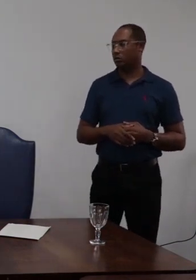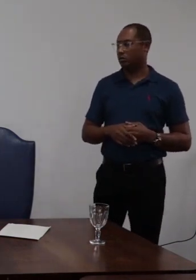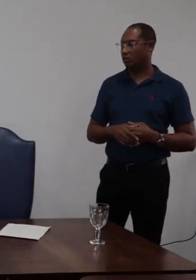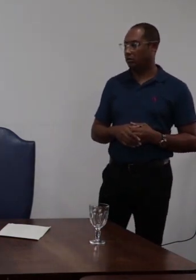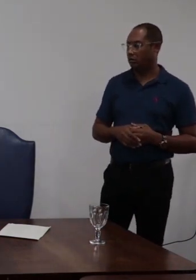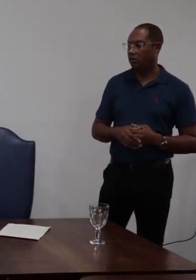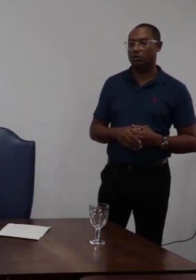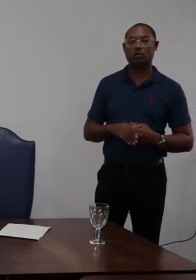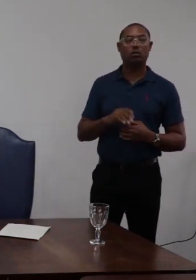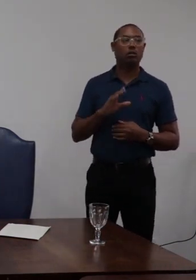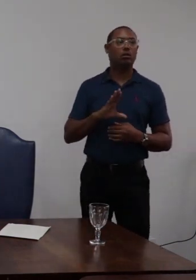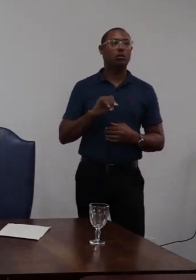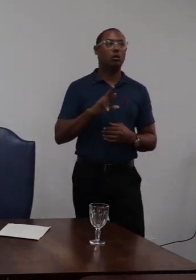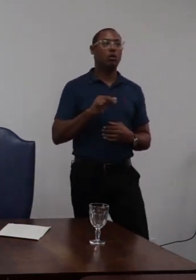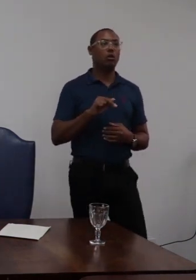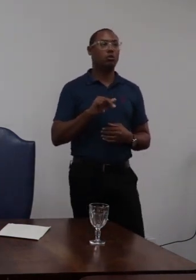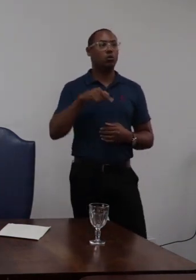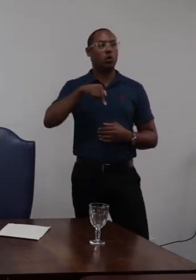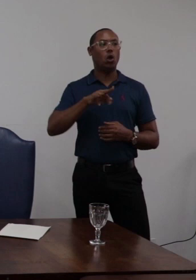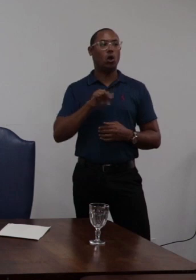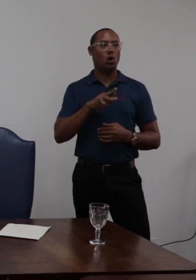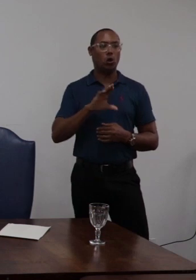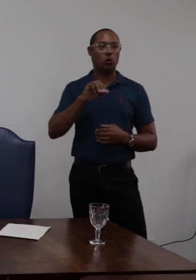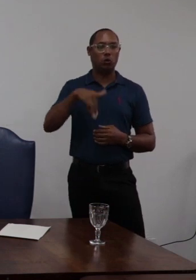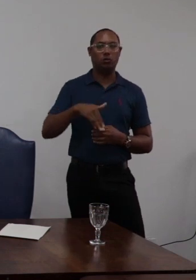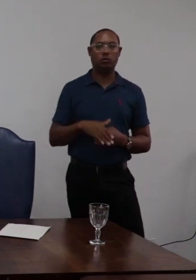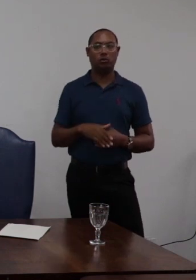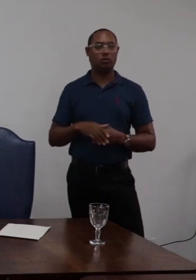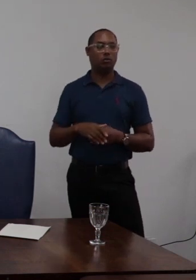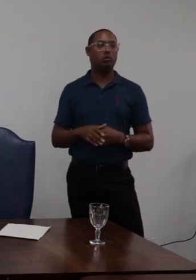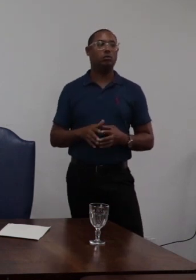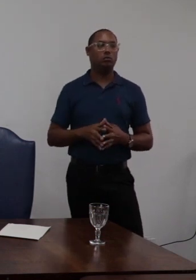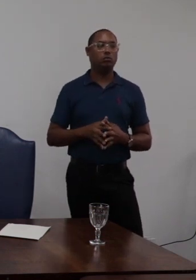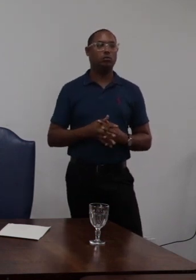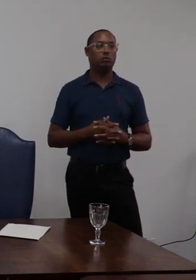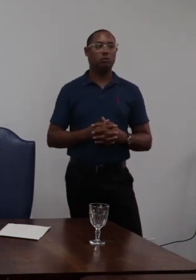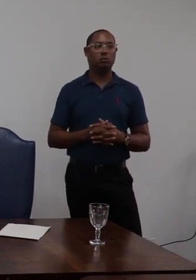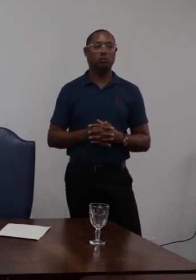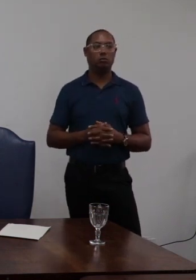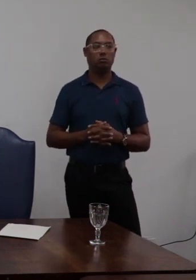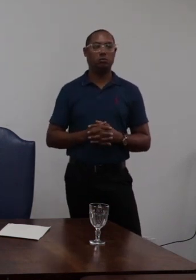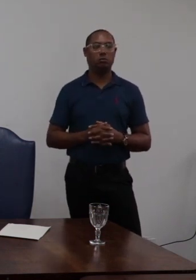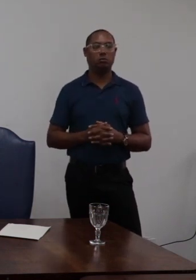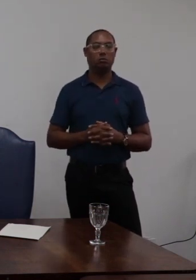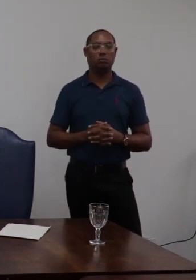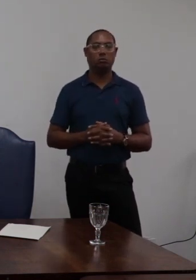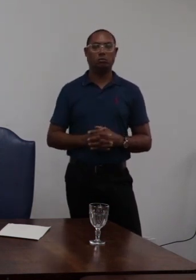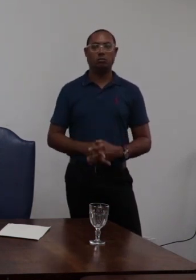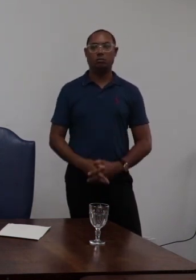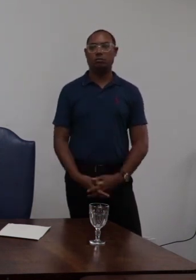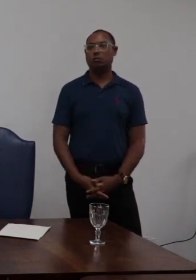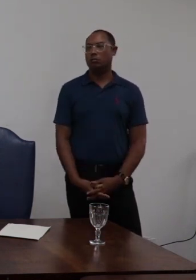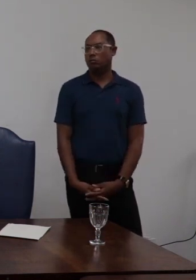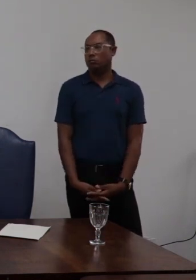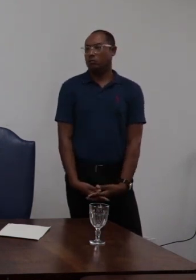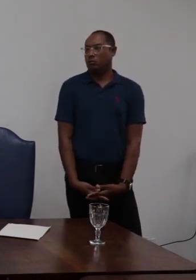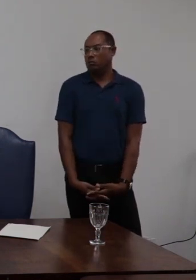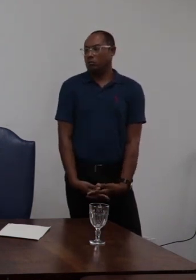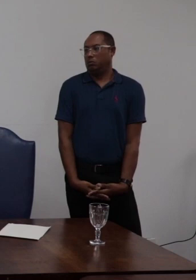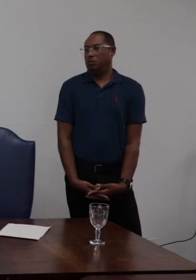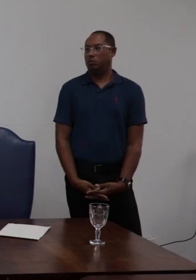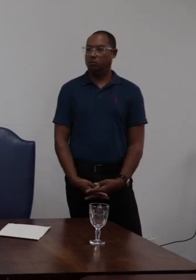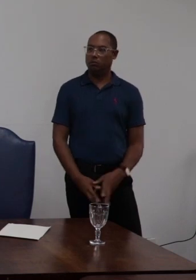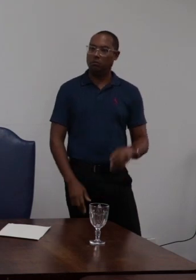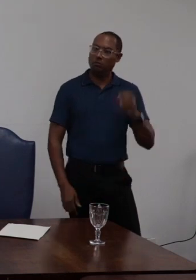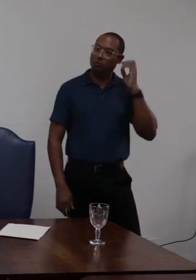verificação aqui do coro nós estamos nesse momento com a presença de 1, 2, 3, 4, 5, 6, 7, 8, 9, 10, 11,